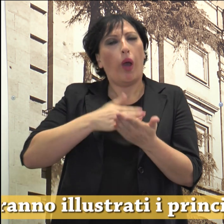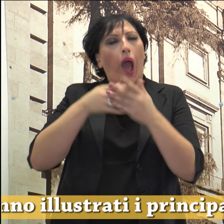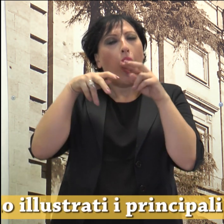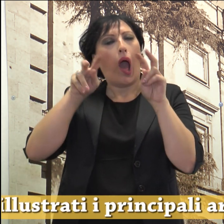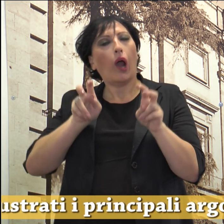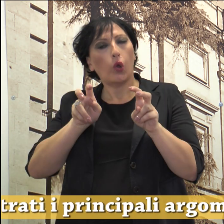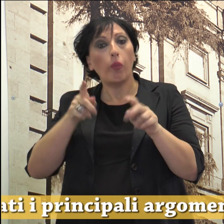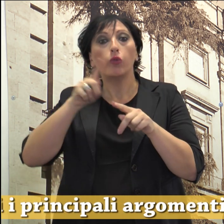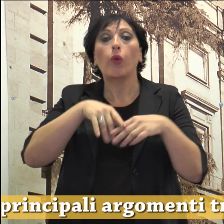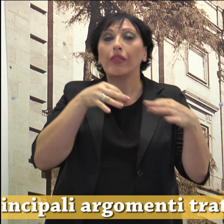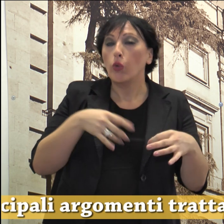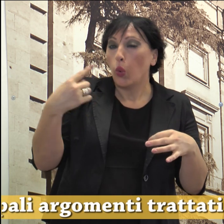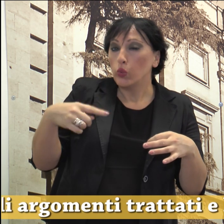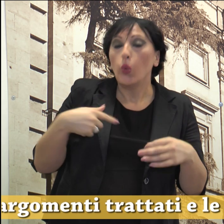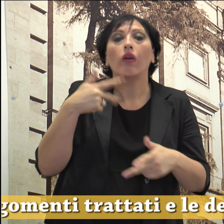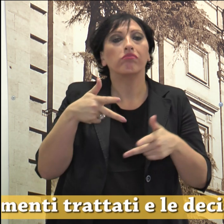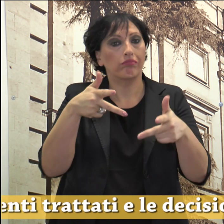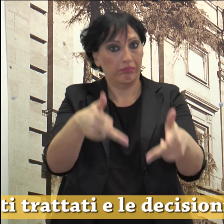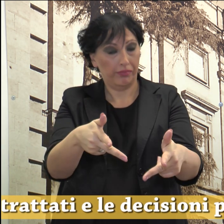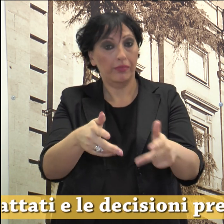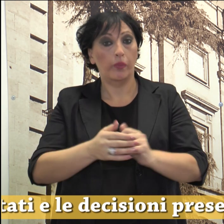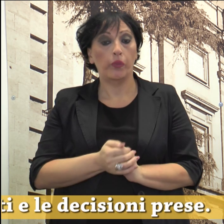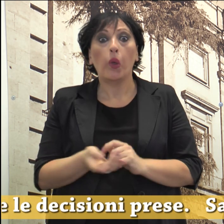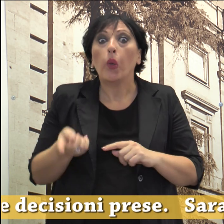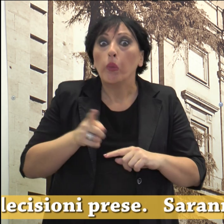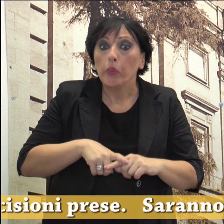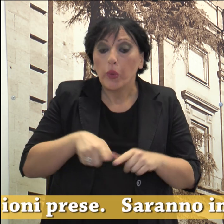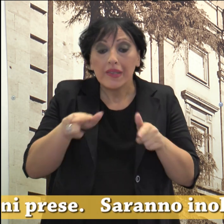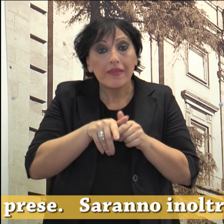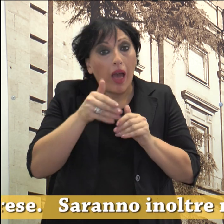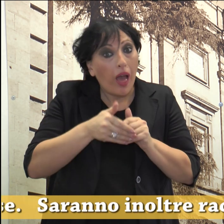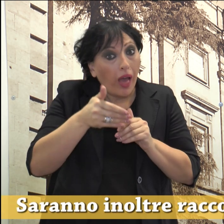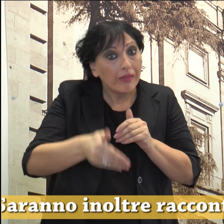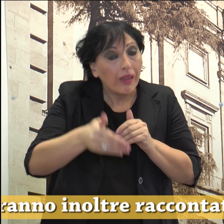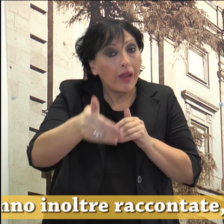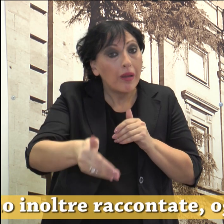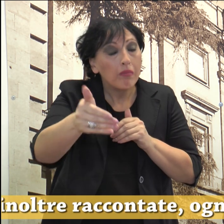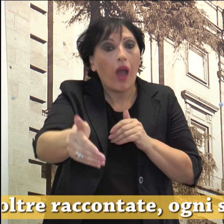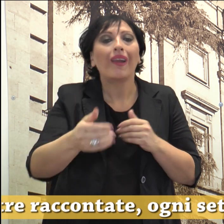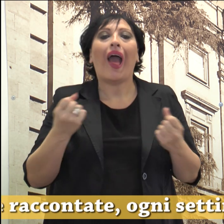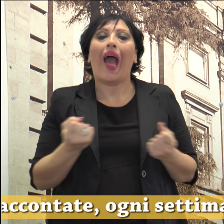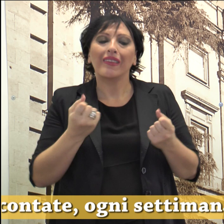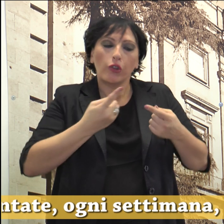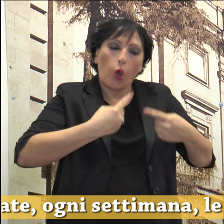decisioni prese. Saranno inoltre raccontate ogni settimana le attività delle commissioni consigliari.